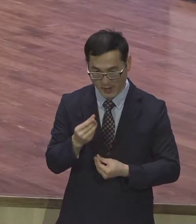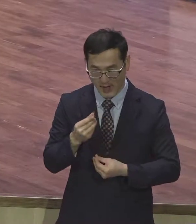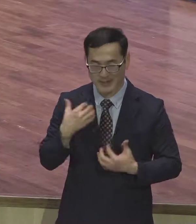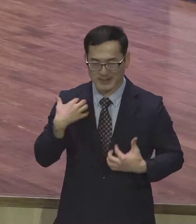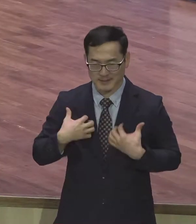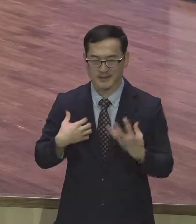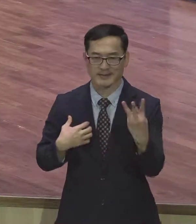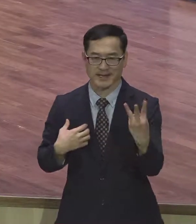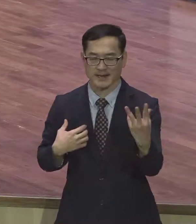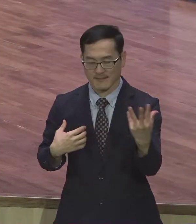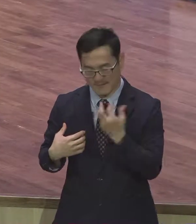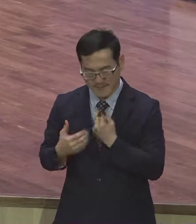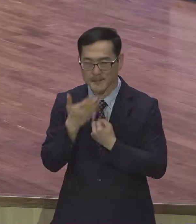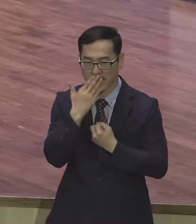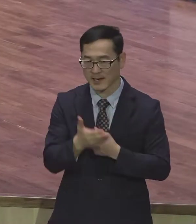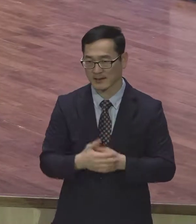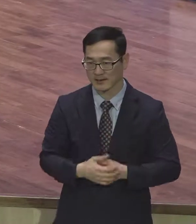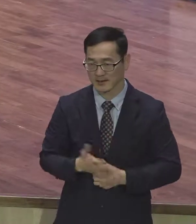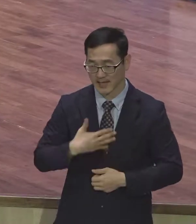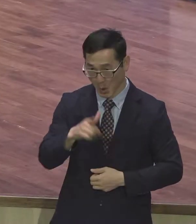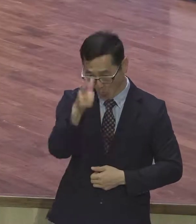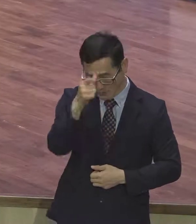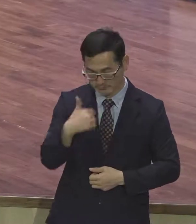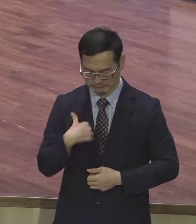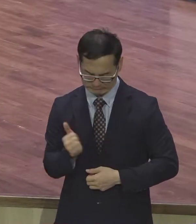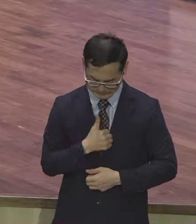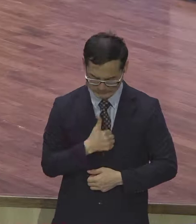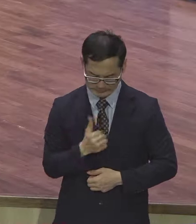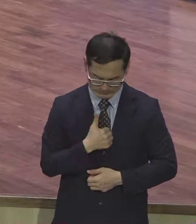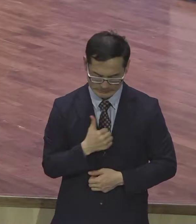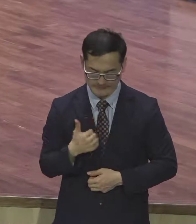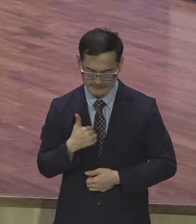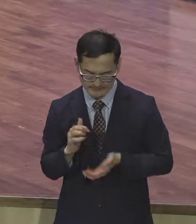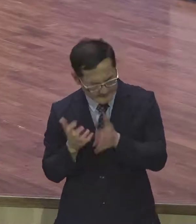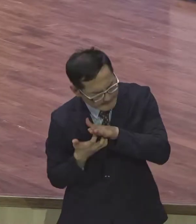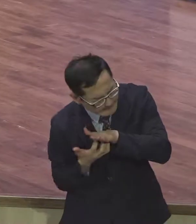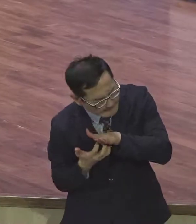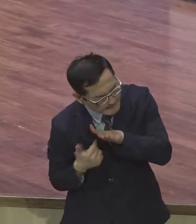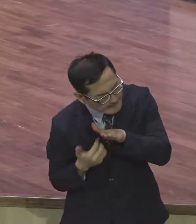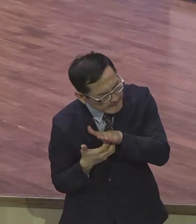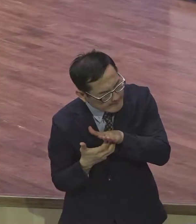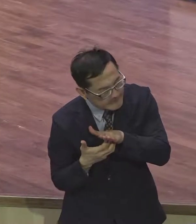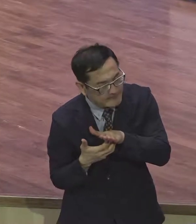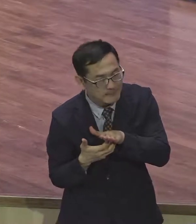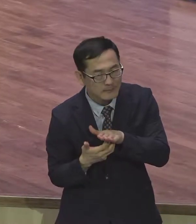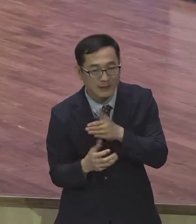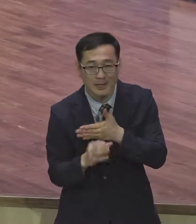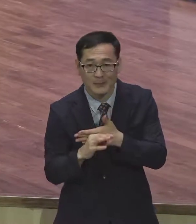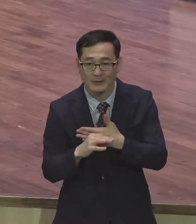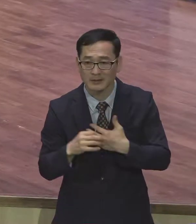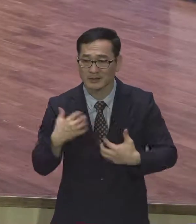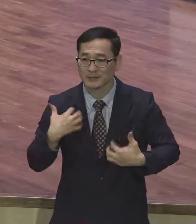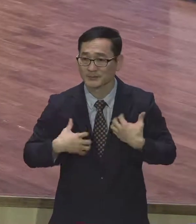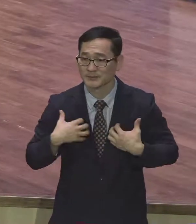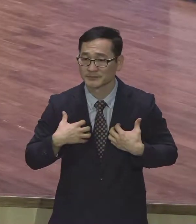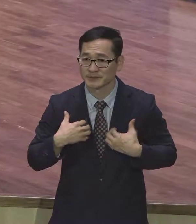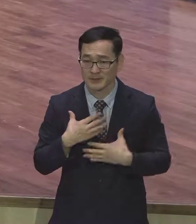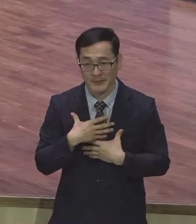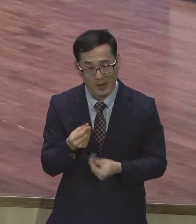내 고집 내 주장 내 계산 절대 평강이 없지요 희락이 없지요 하나님의